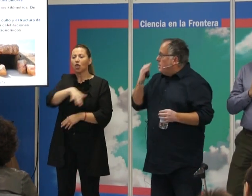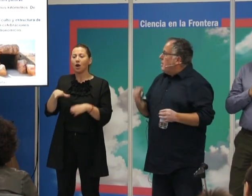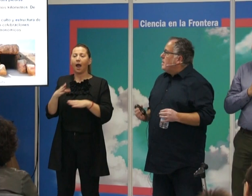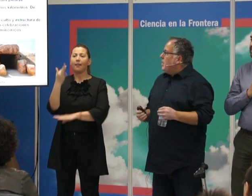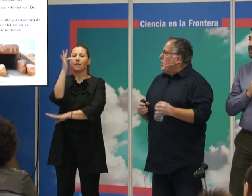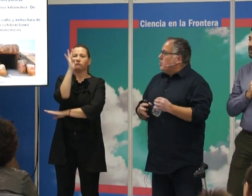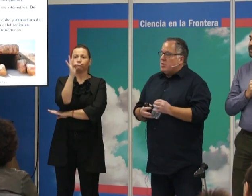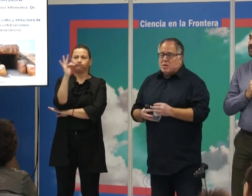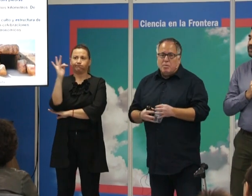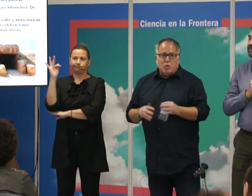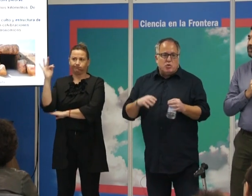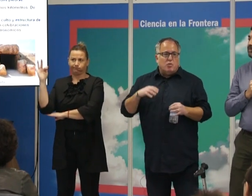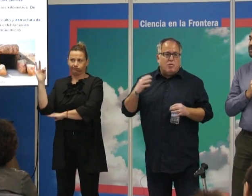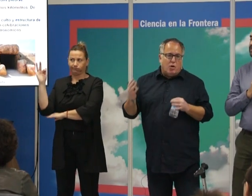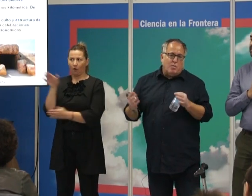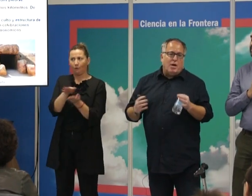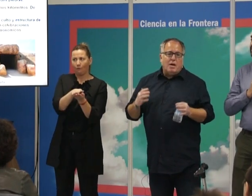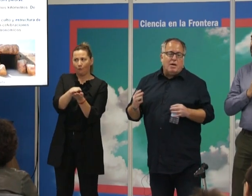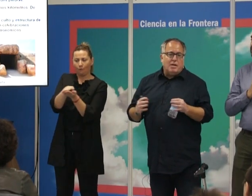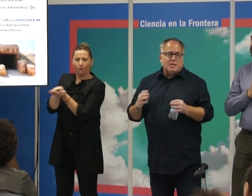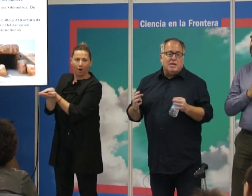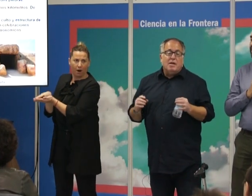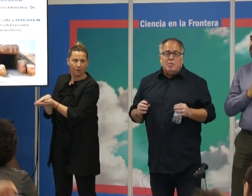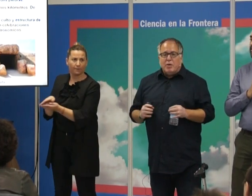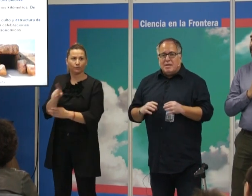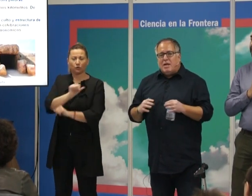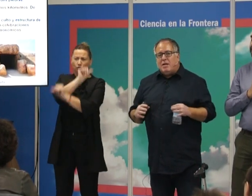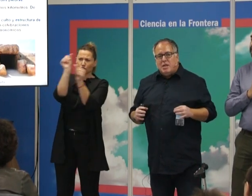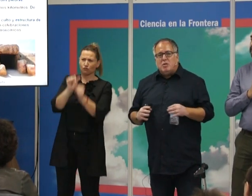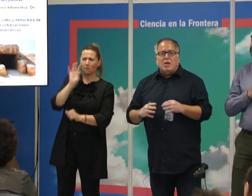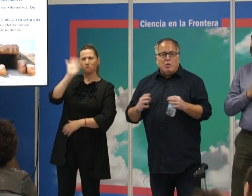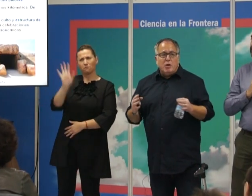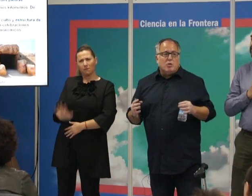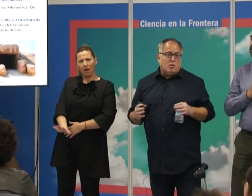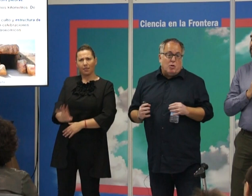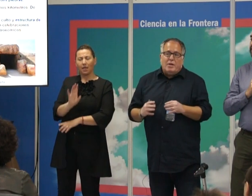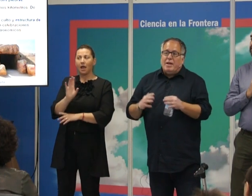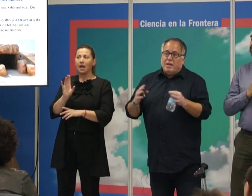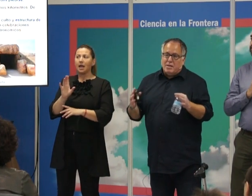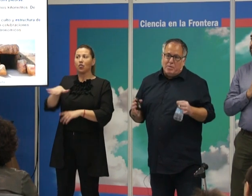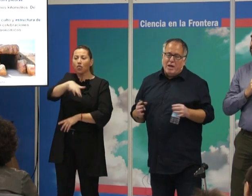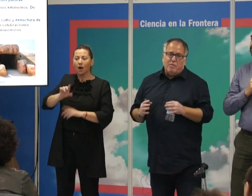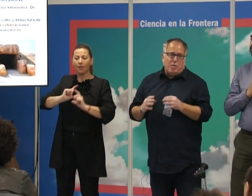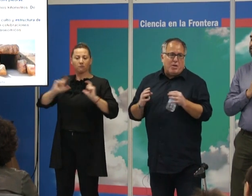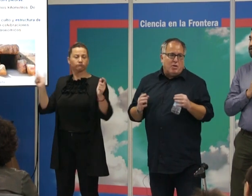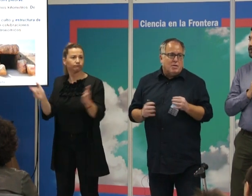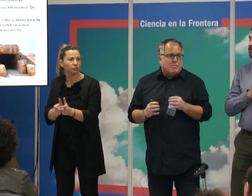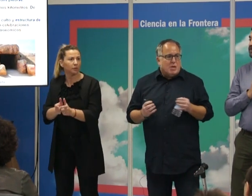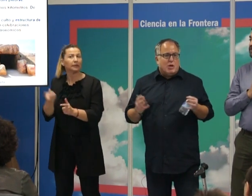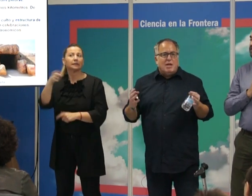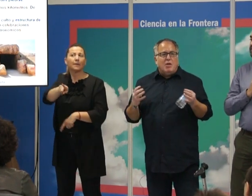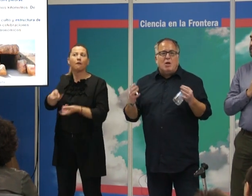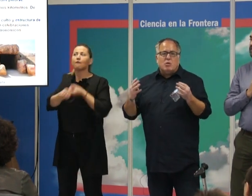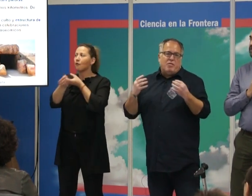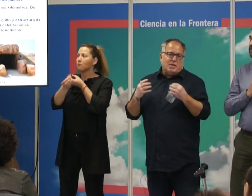pero también hay otros que por su forma y así podrían ser sitios de reunión, donde quizás también hay información,